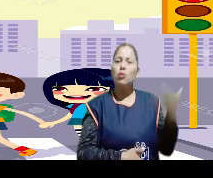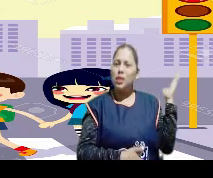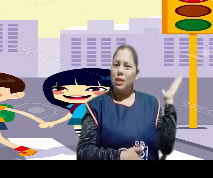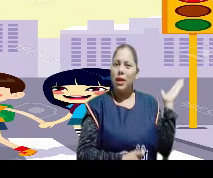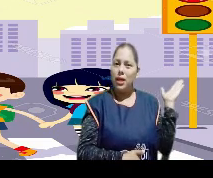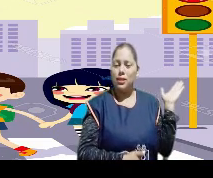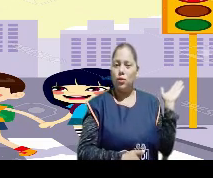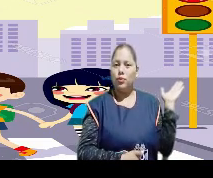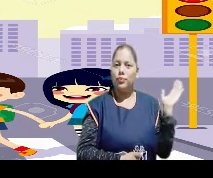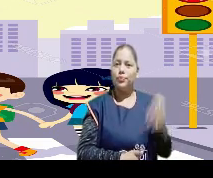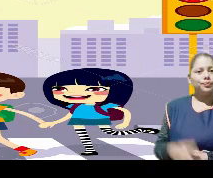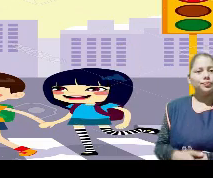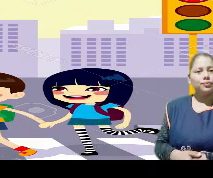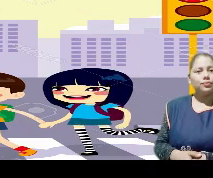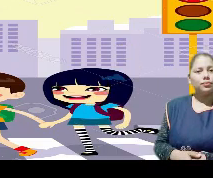¿Cómo se llamará esto?